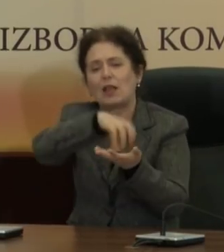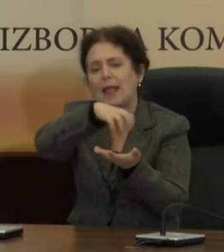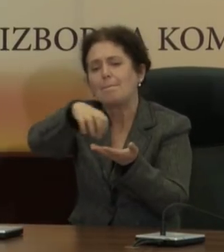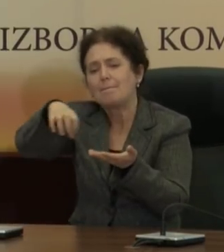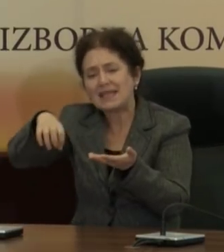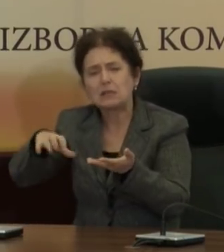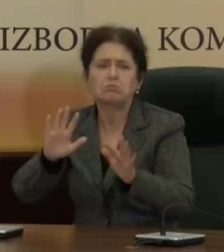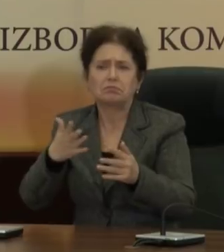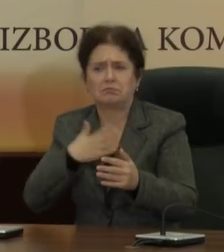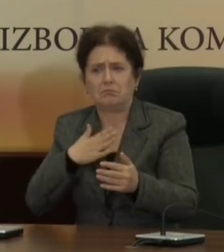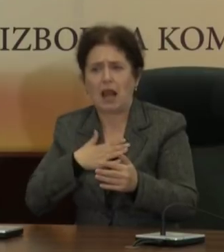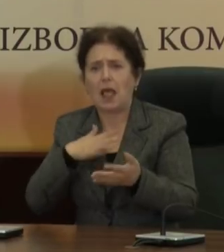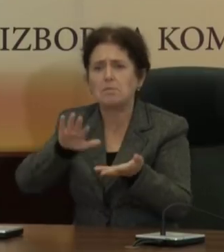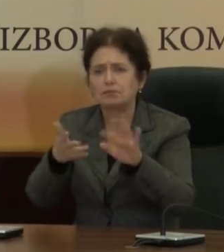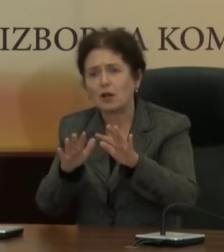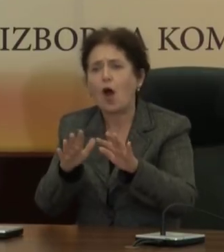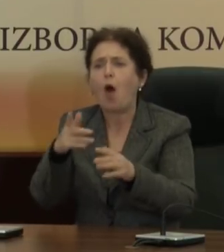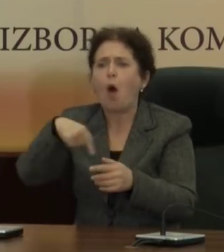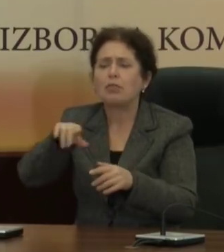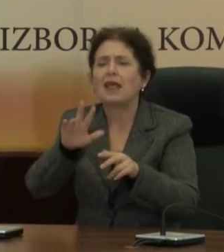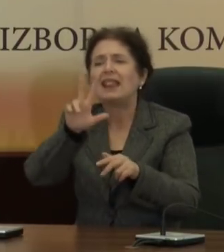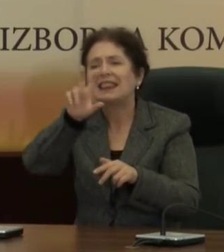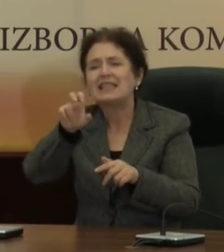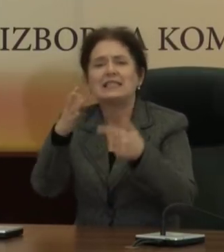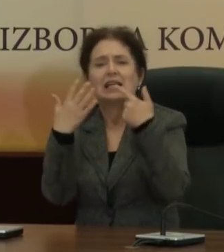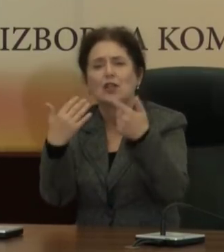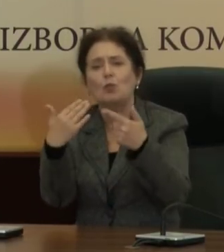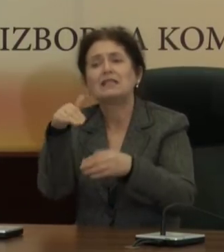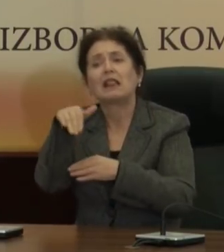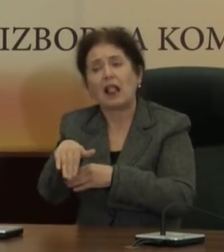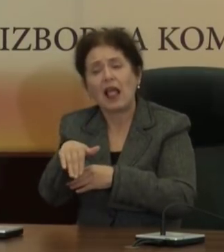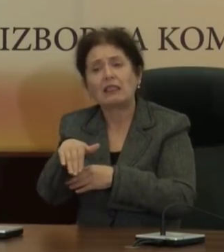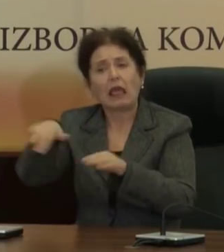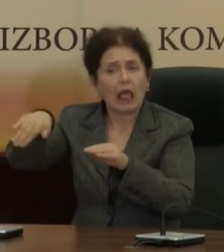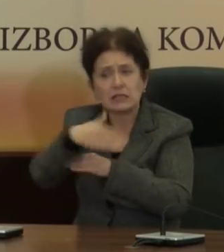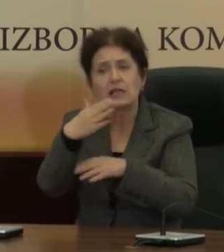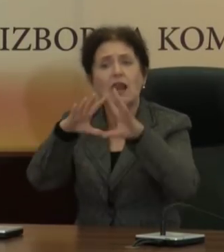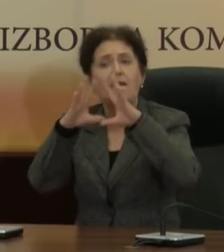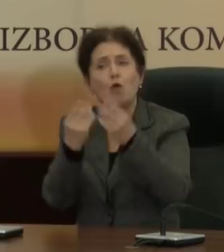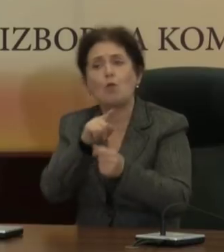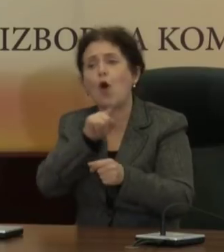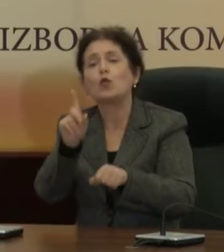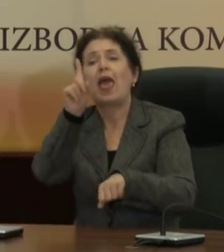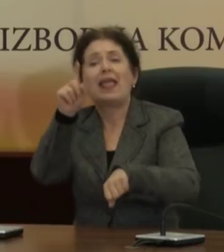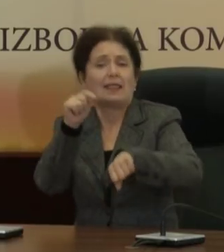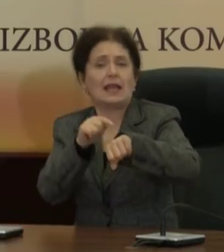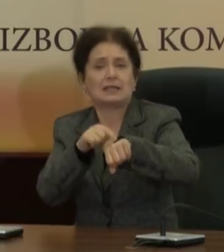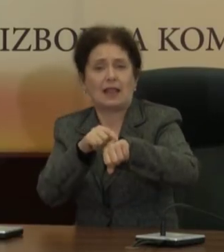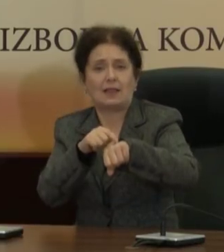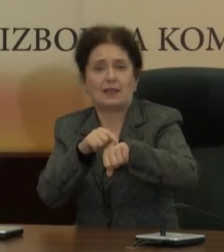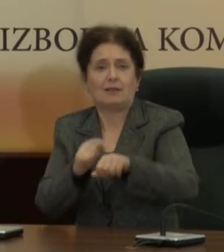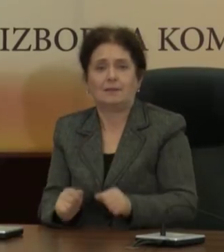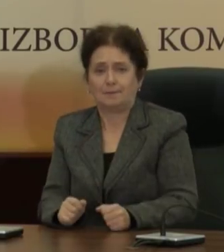би имал нешто околу 370.000 извлезани гласачи до 13.00 часот.